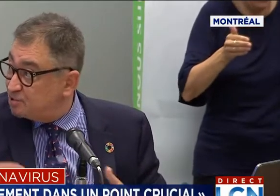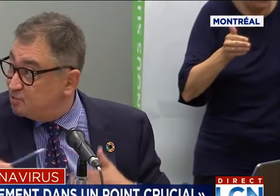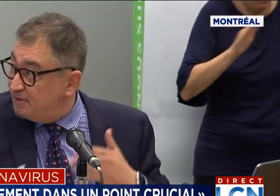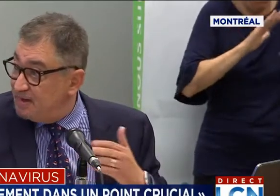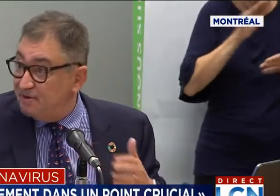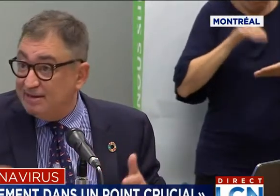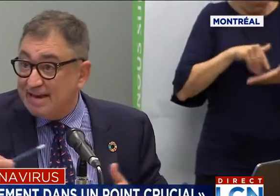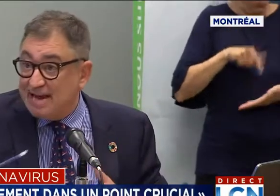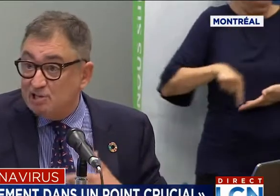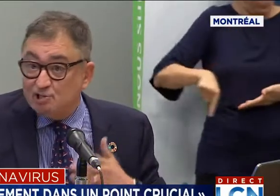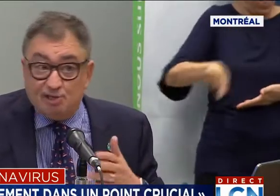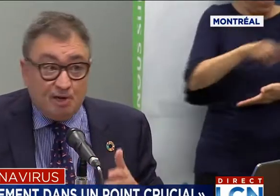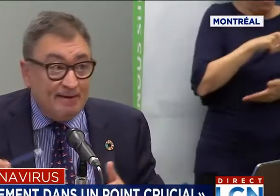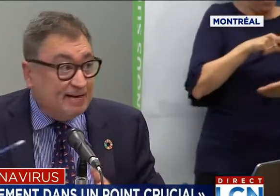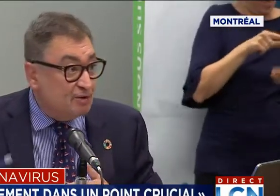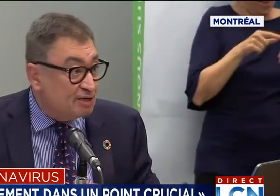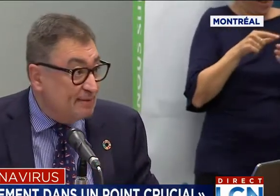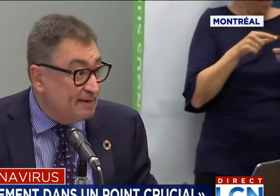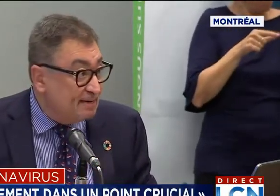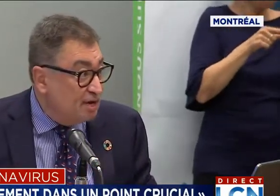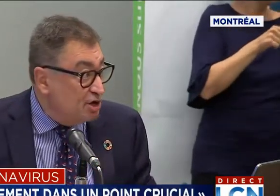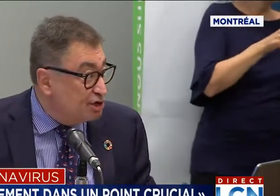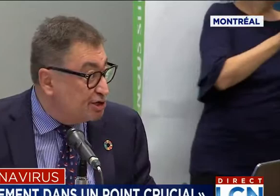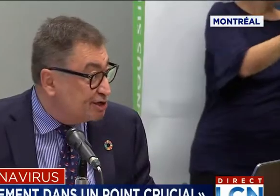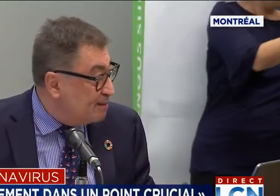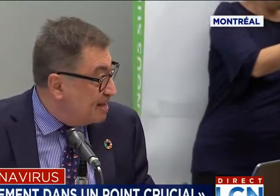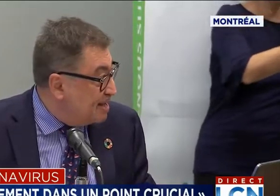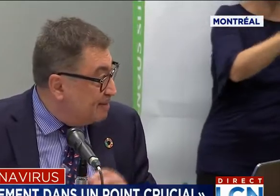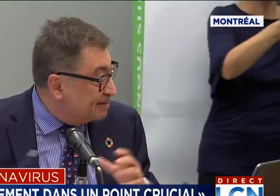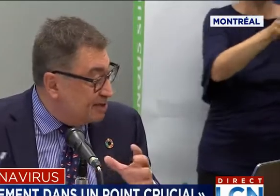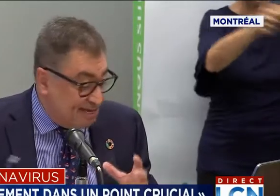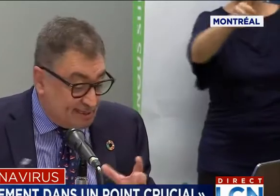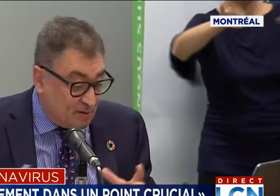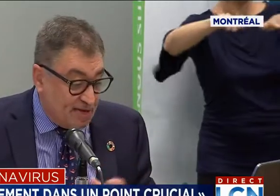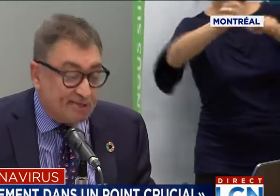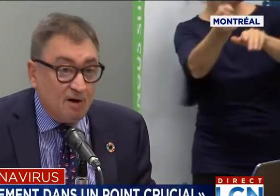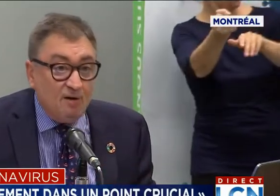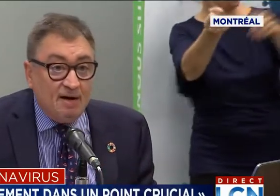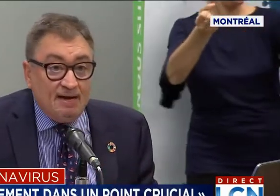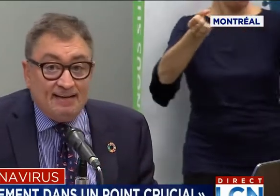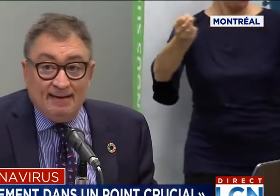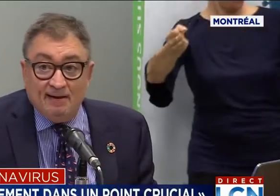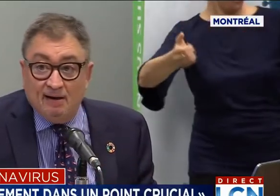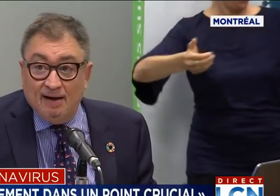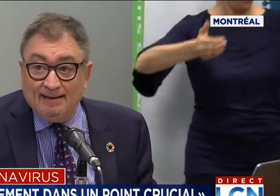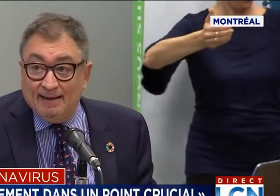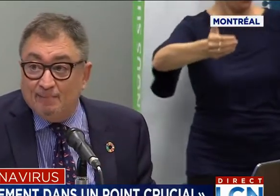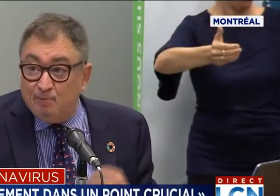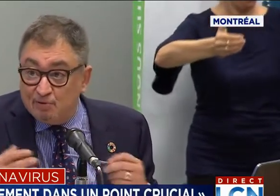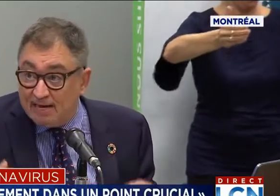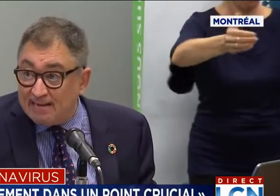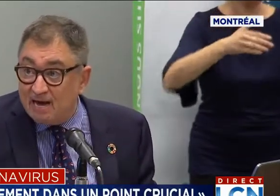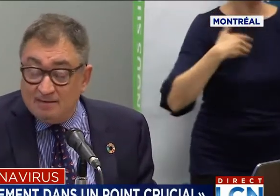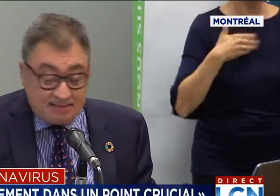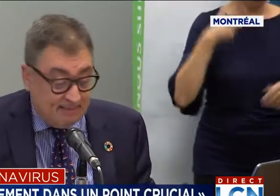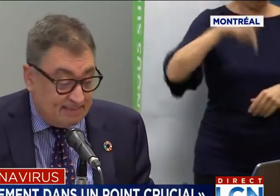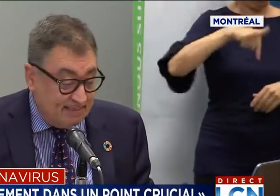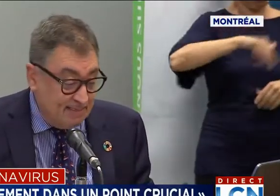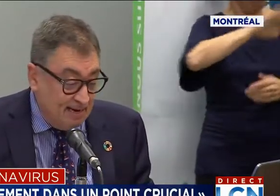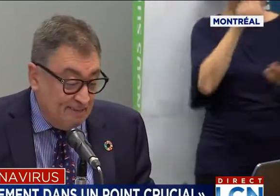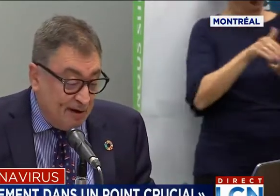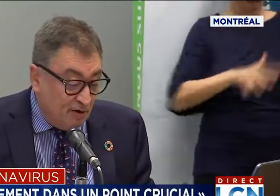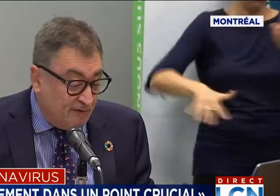déconfinement. Souvent, il y avait un décalage d'une semaine à deux semaines, justement parce que la situation était plus intense